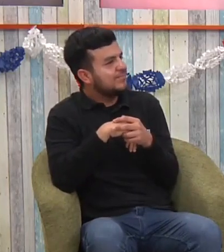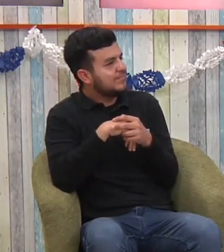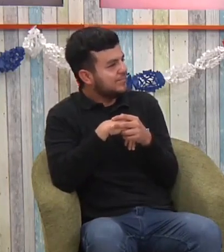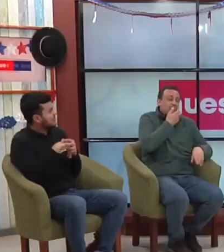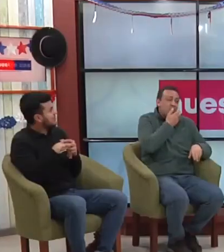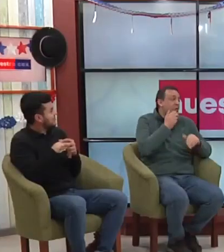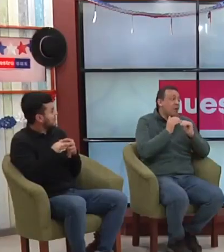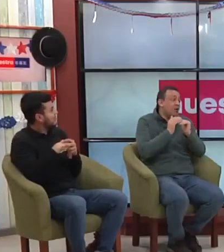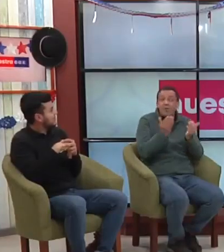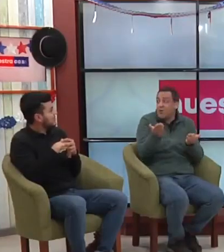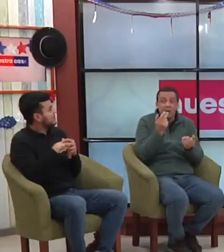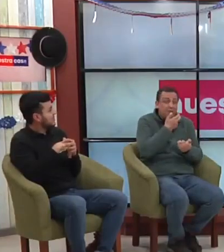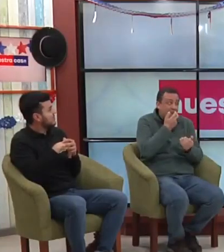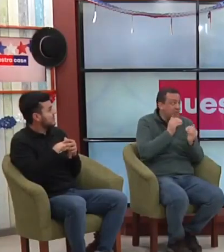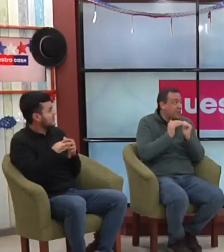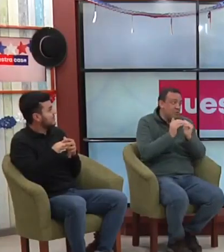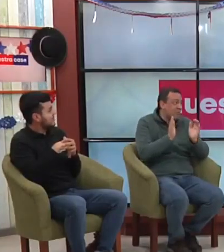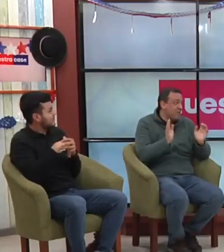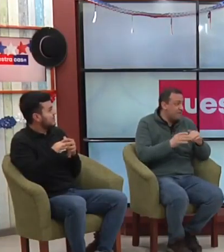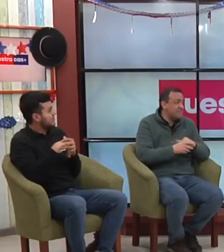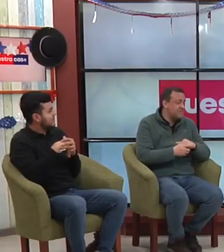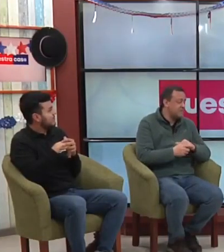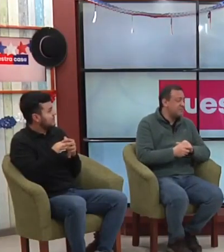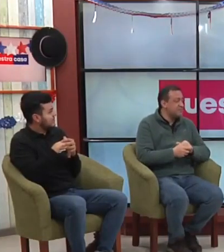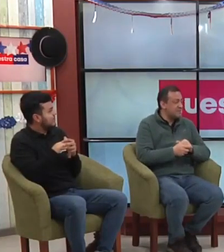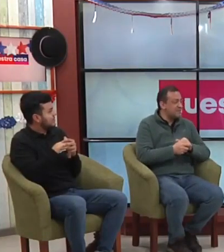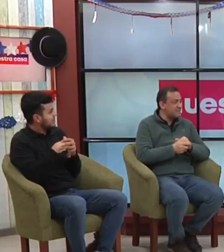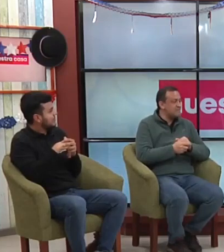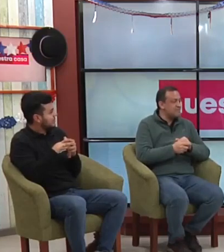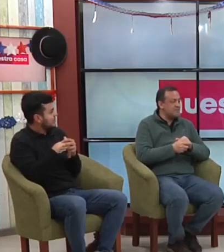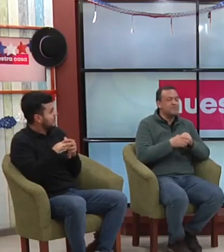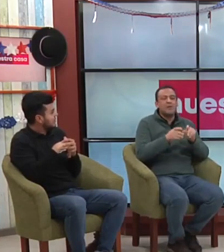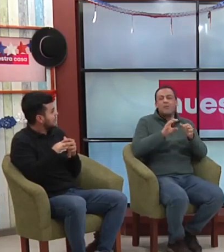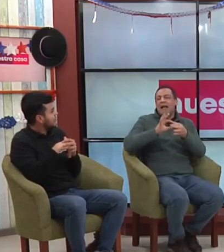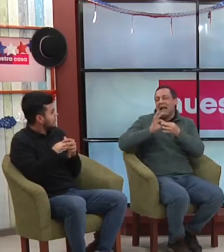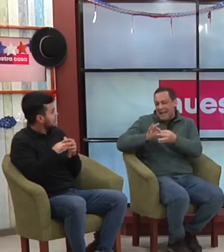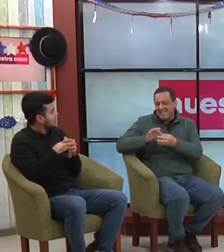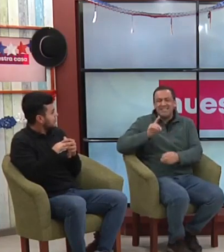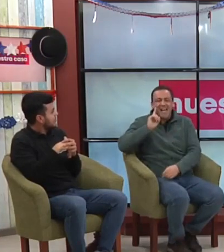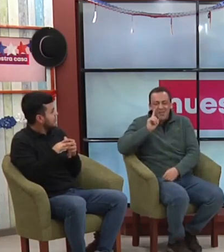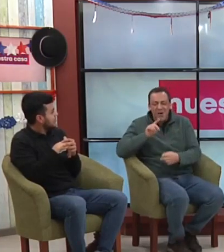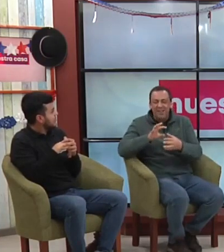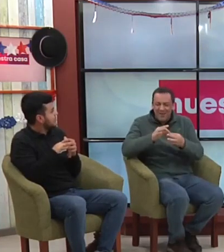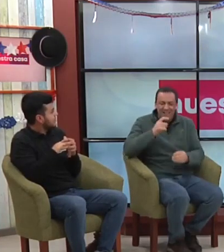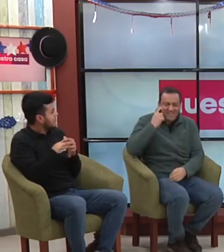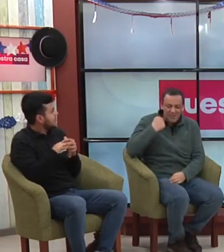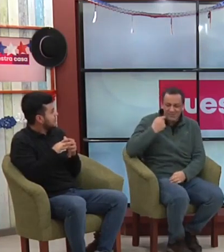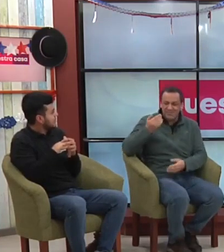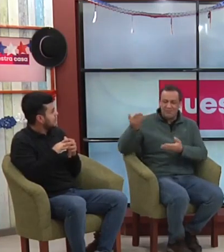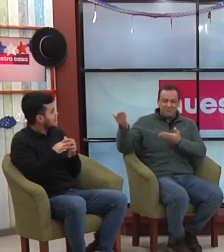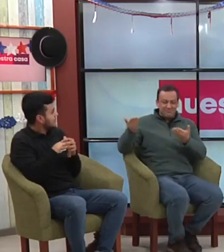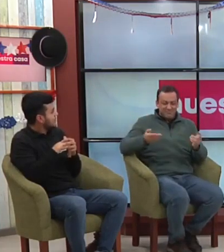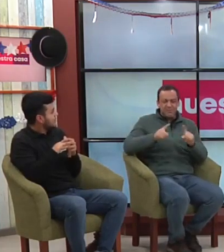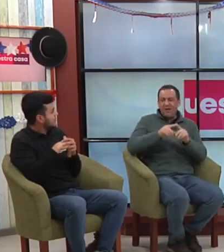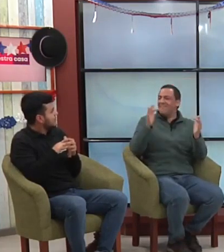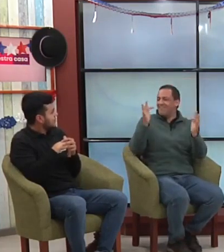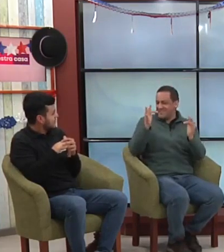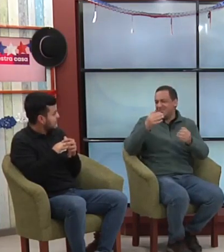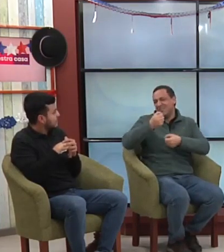es un idioma es un idioma más José Eduardo les queremos agradecer por haber venido también felicitarlos por el trabajo que hacen desde el